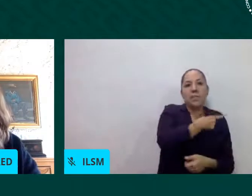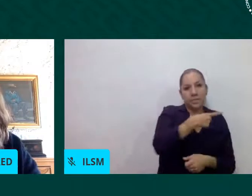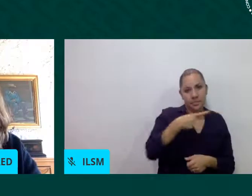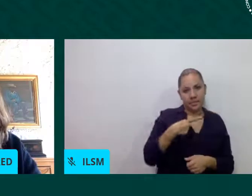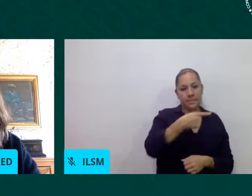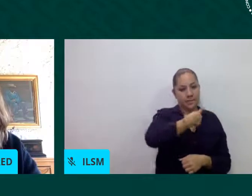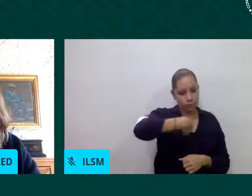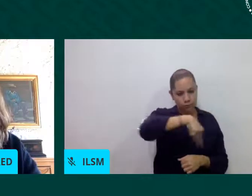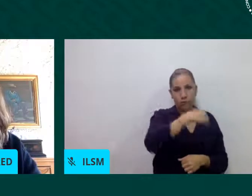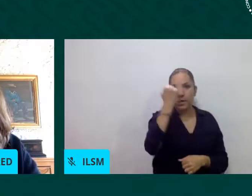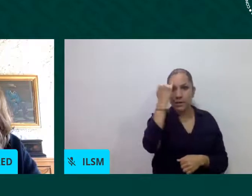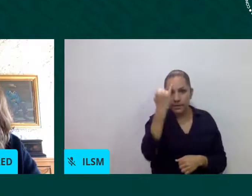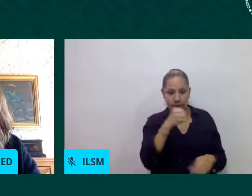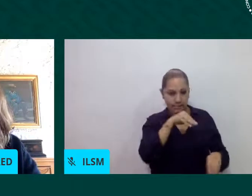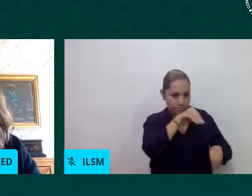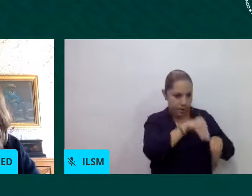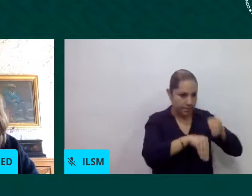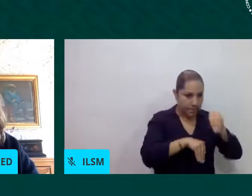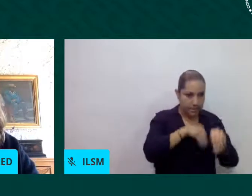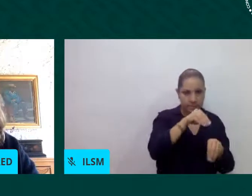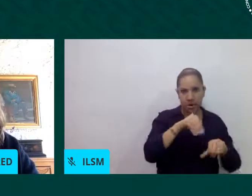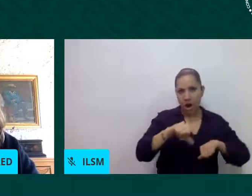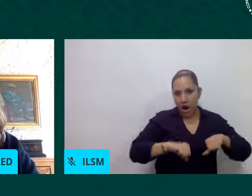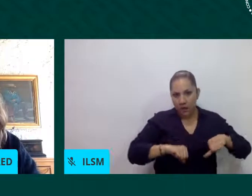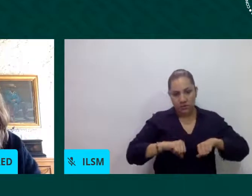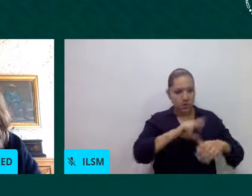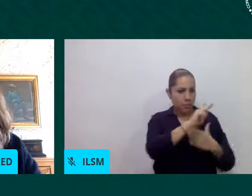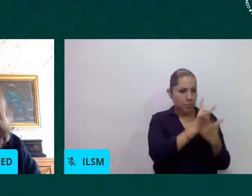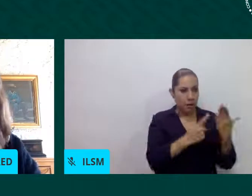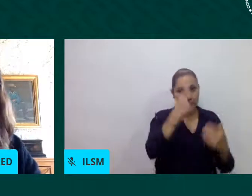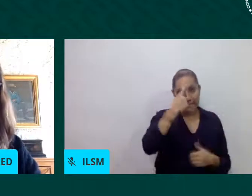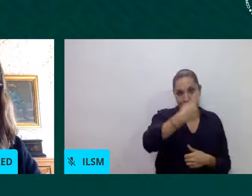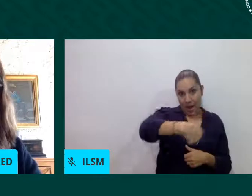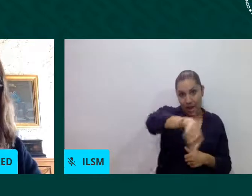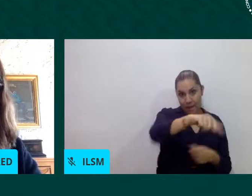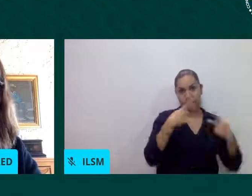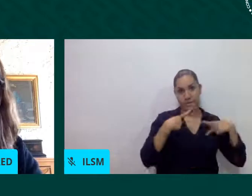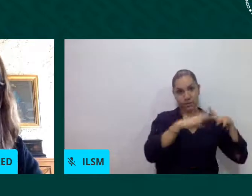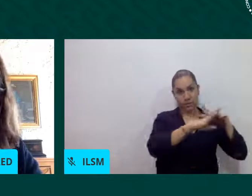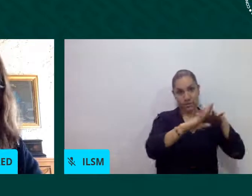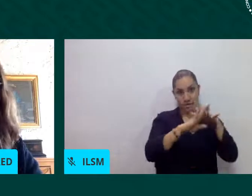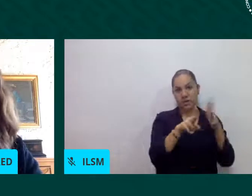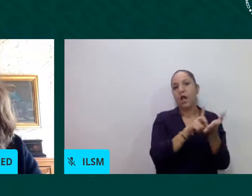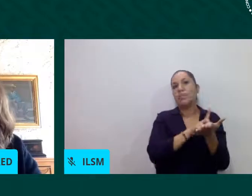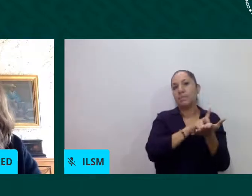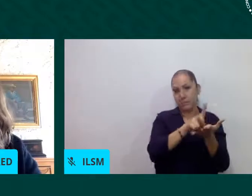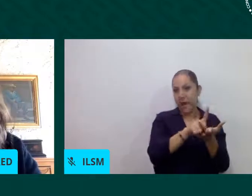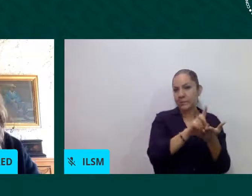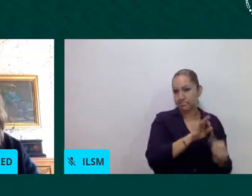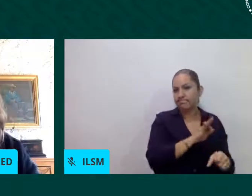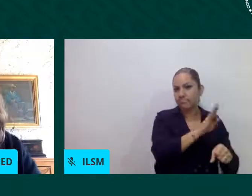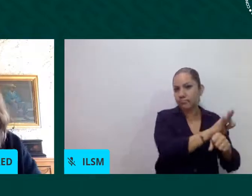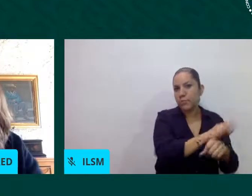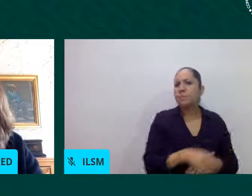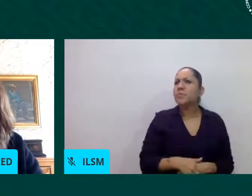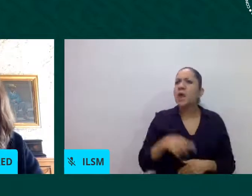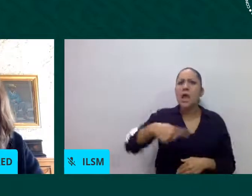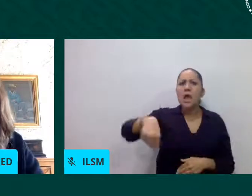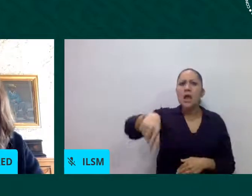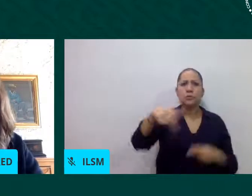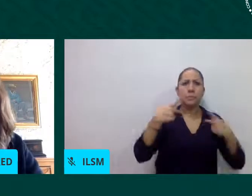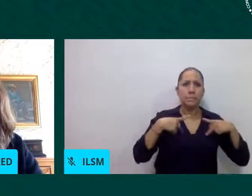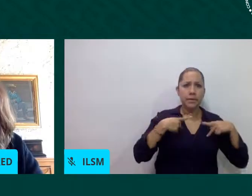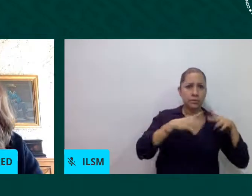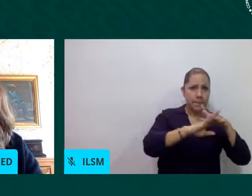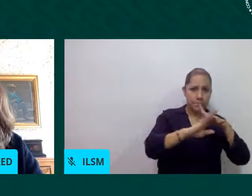los derechos de las personas migrantes no por estar en una situación de movilidad las personas tienen menos derechos al contrario inclusive por